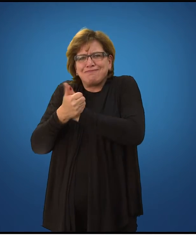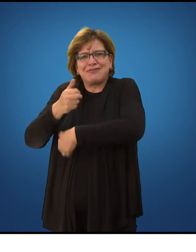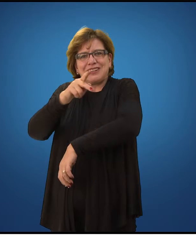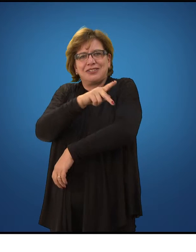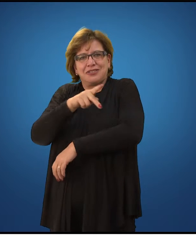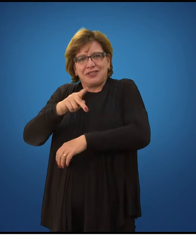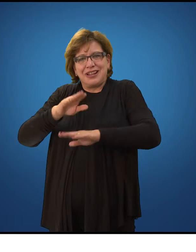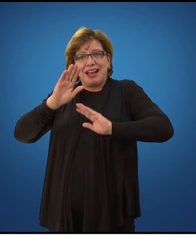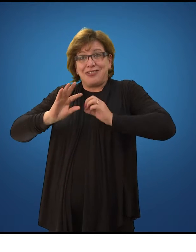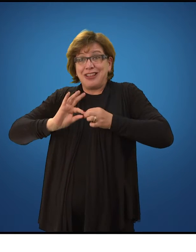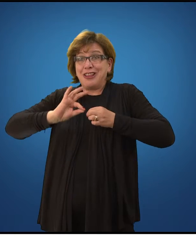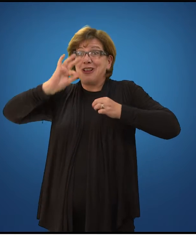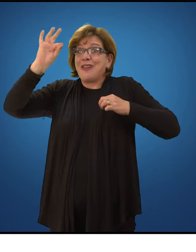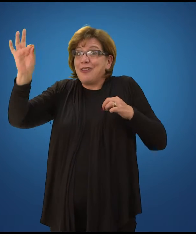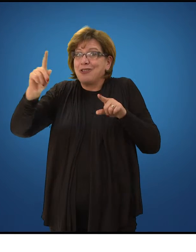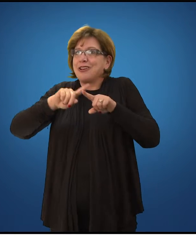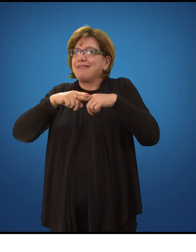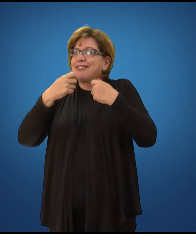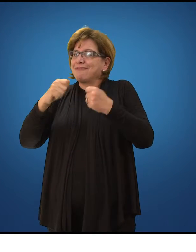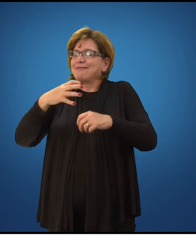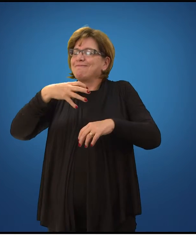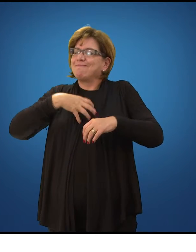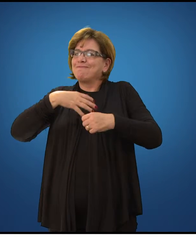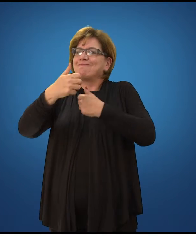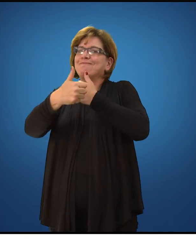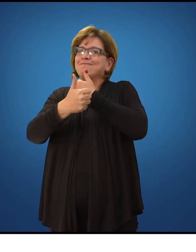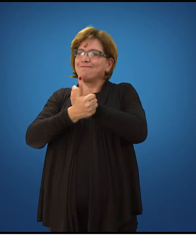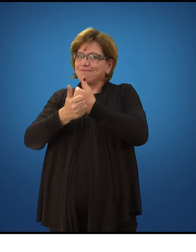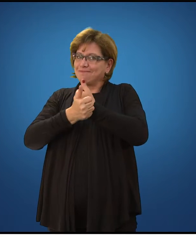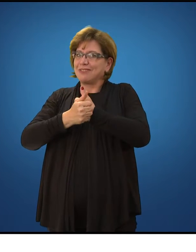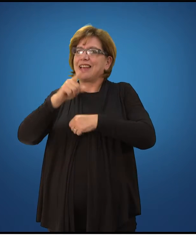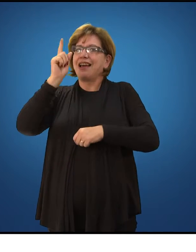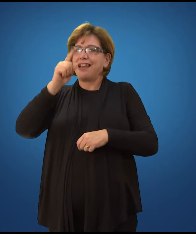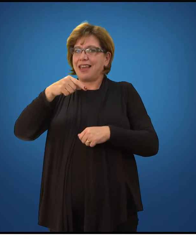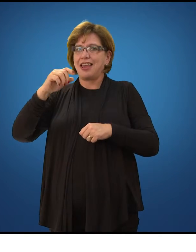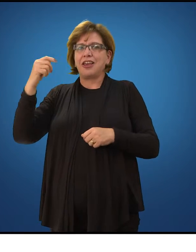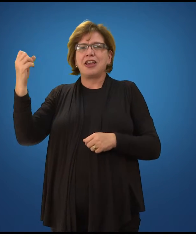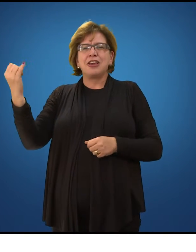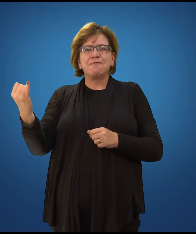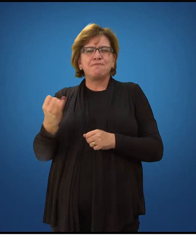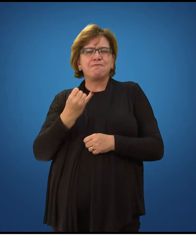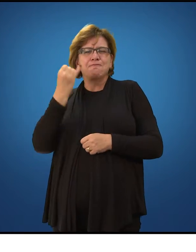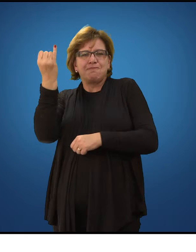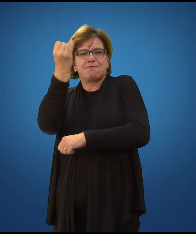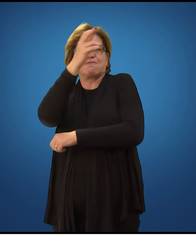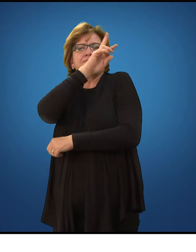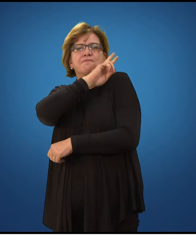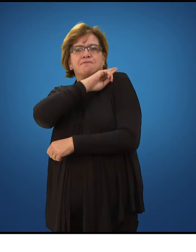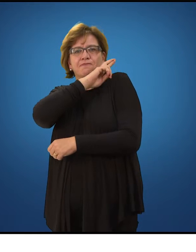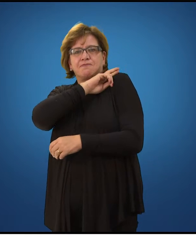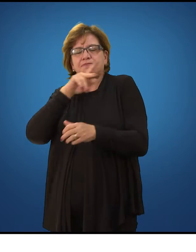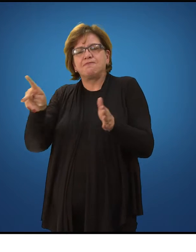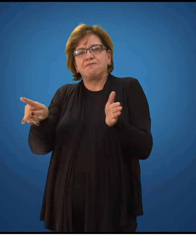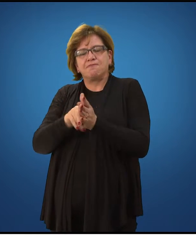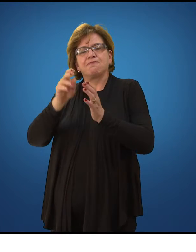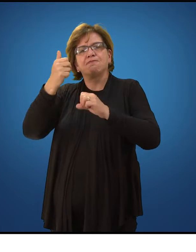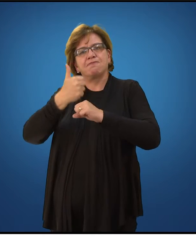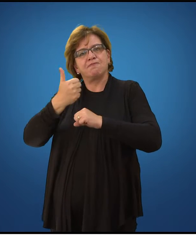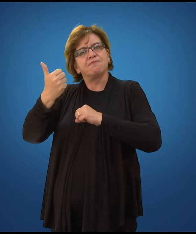quilômetros de distância, né? Então, eu acho que esse é o principal fator que o tutor tem que levar em